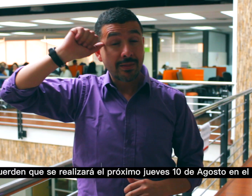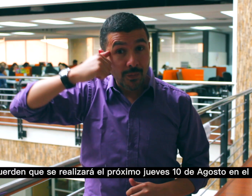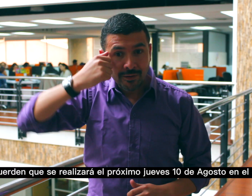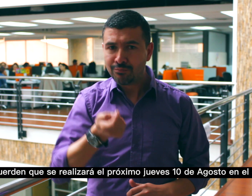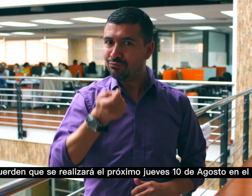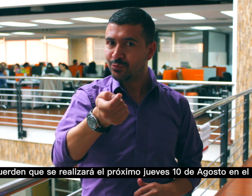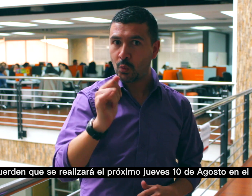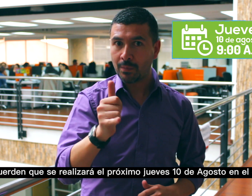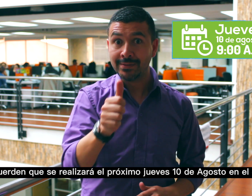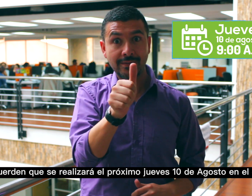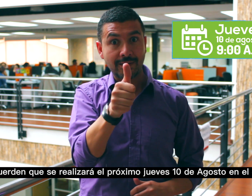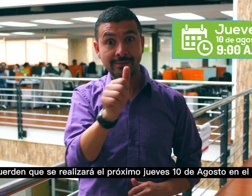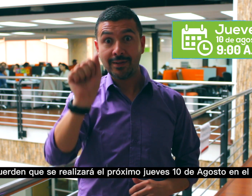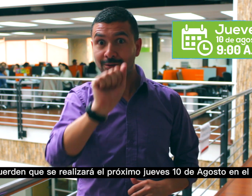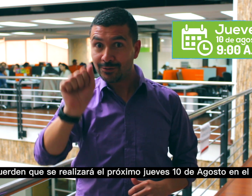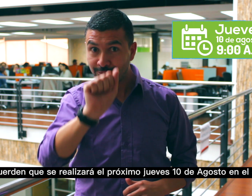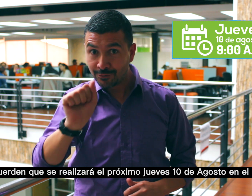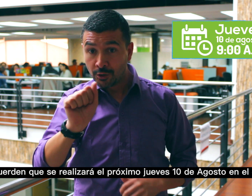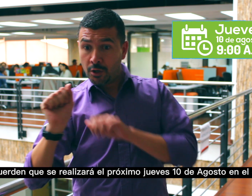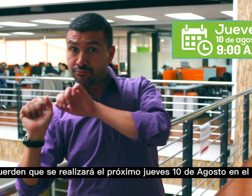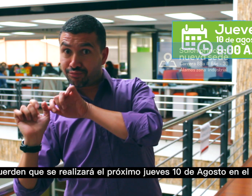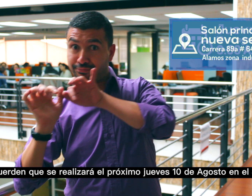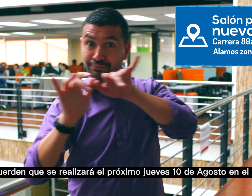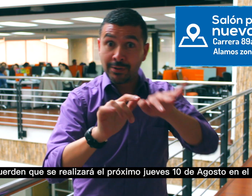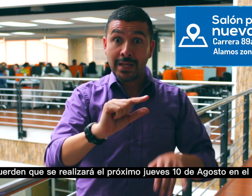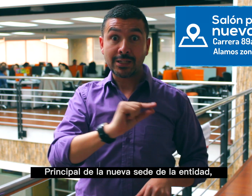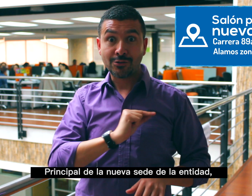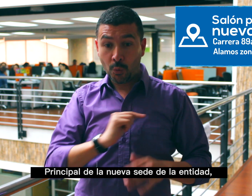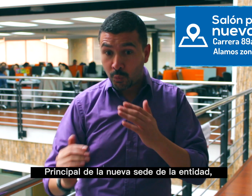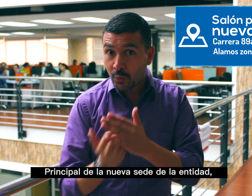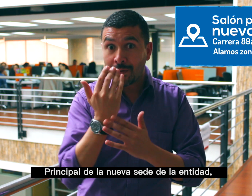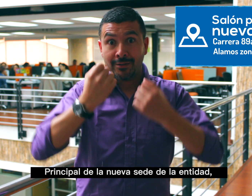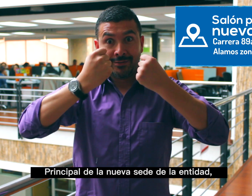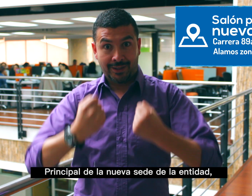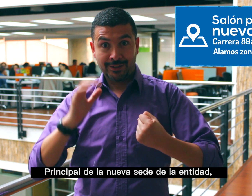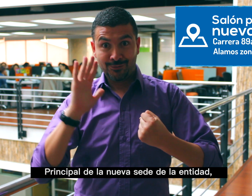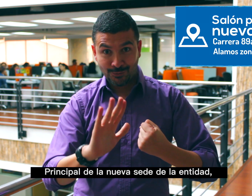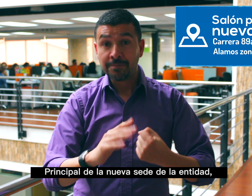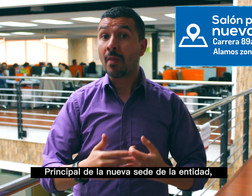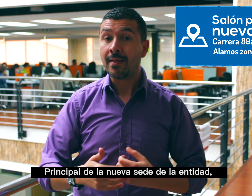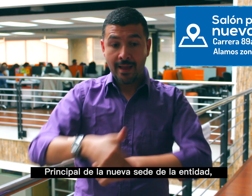Recuerden que se realizará el próximo jueves 10 de agosto en el salón principal de la nueva sede de la entidad,